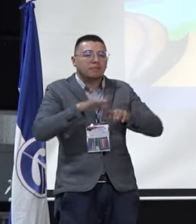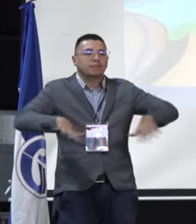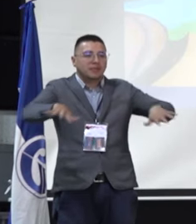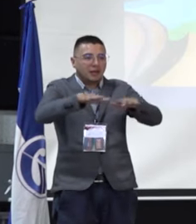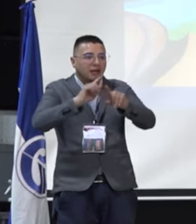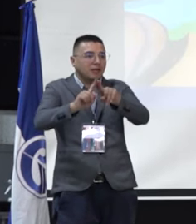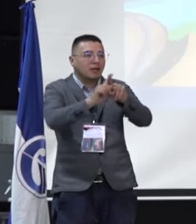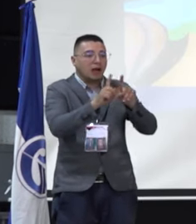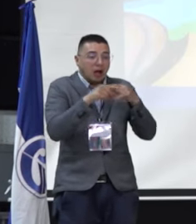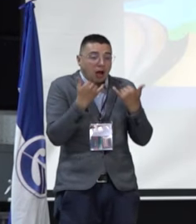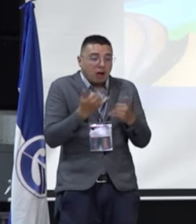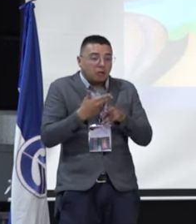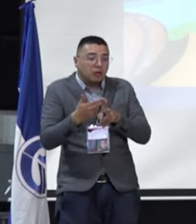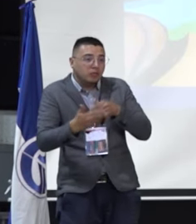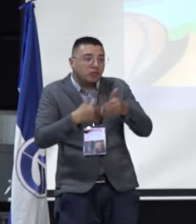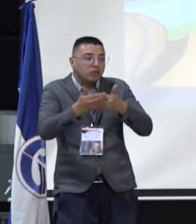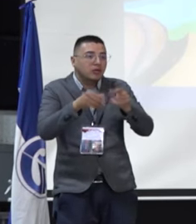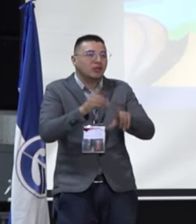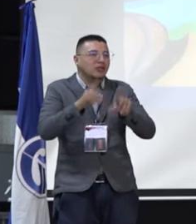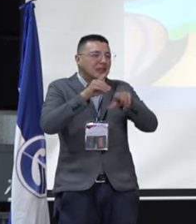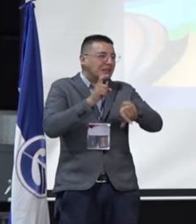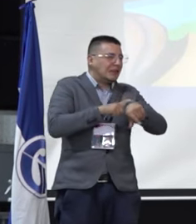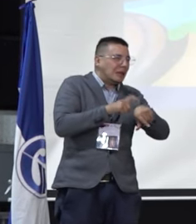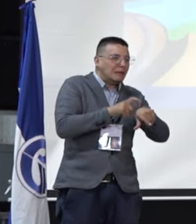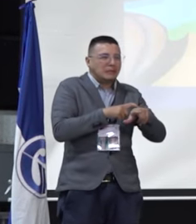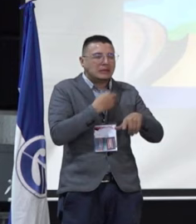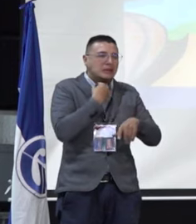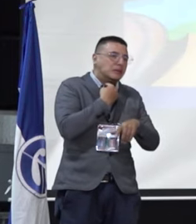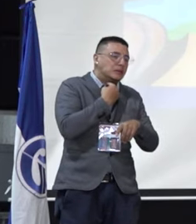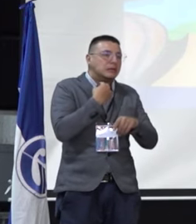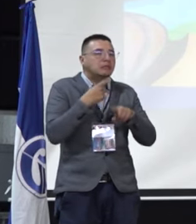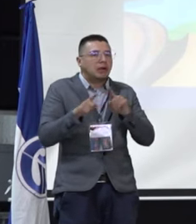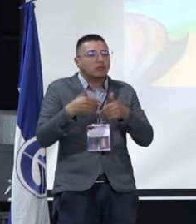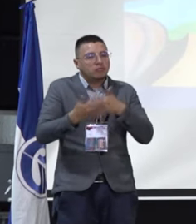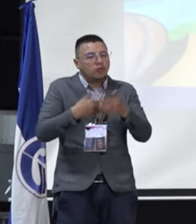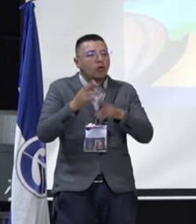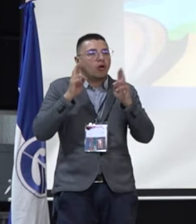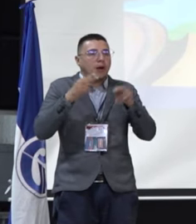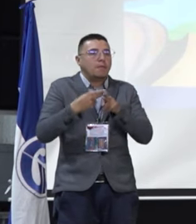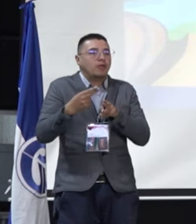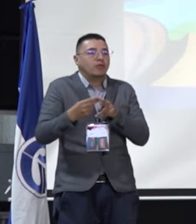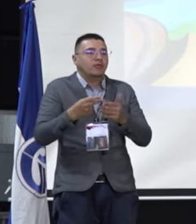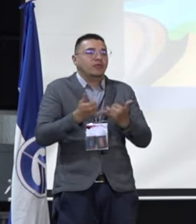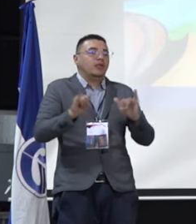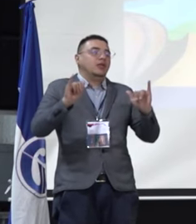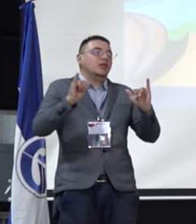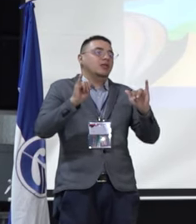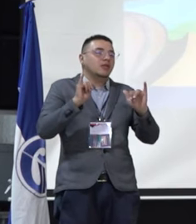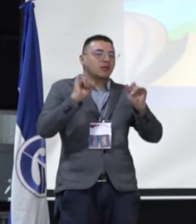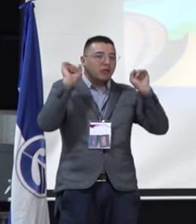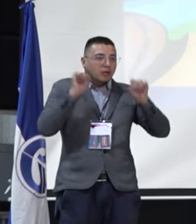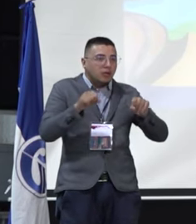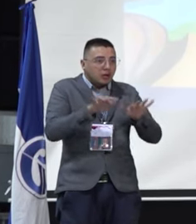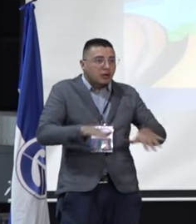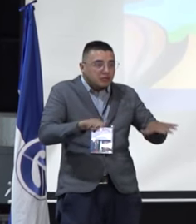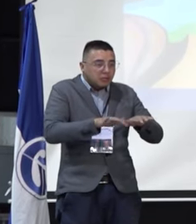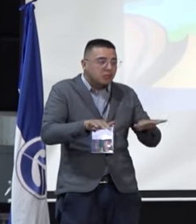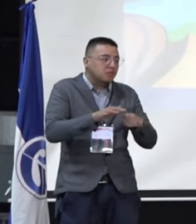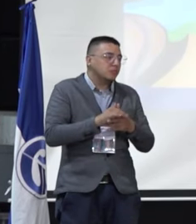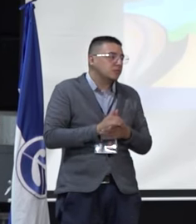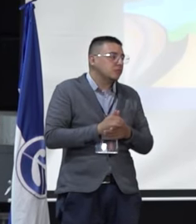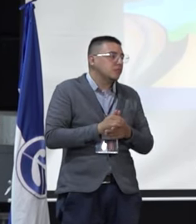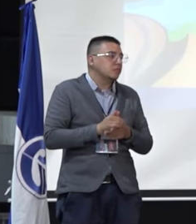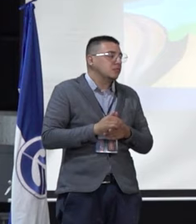estoy actualmente haciendo el doctorado, que no me da mucho tiempo, pero bueno, esperemos terminarlo prontamente si nos deja también este espacio y,